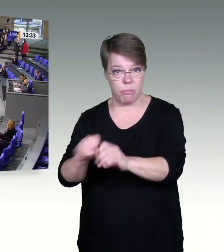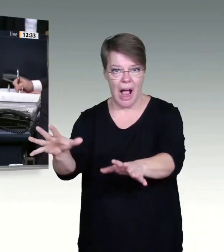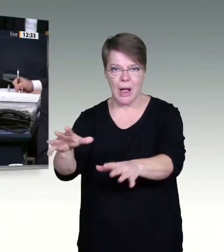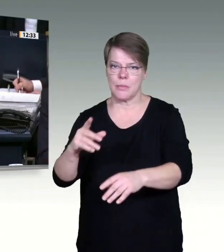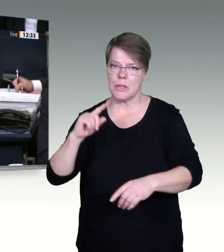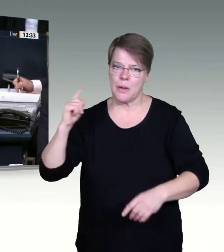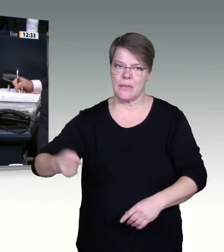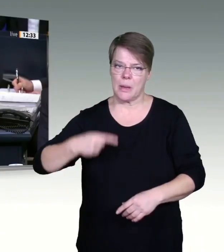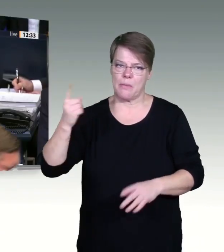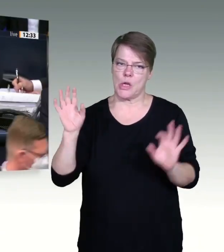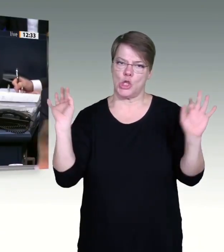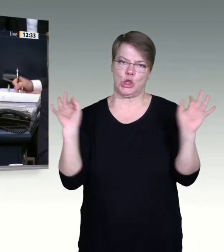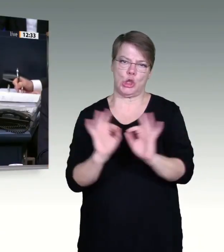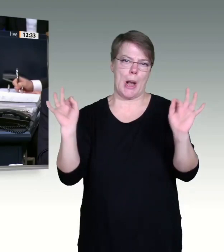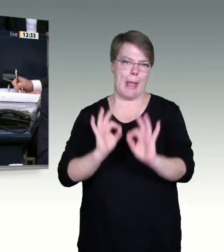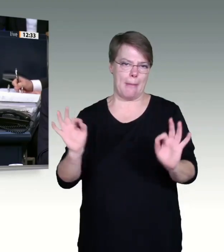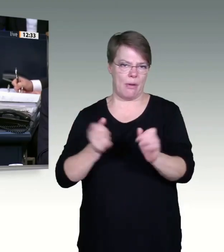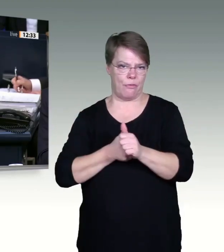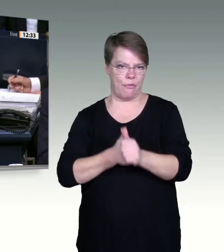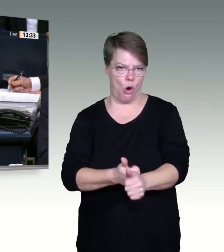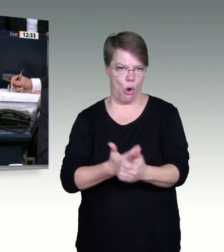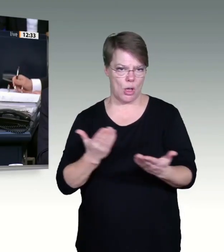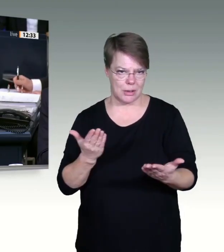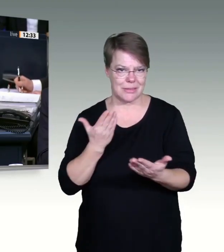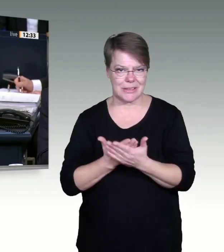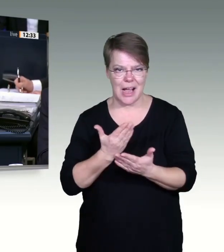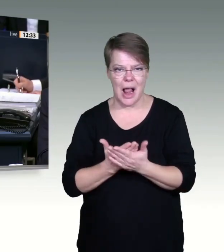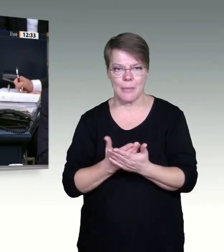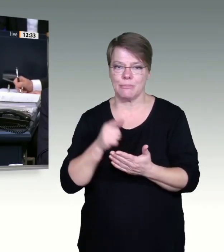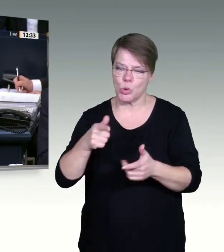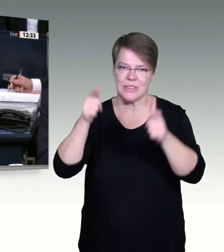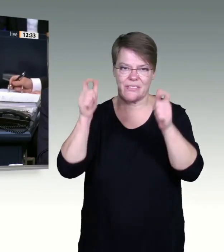Nächste Rednerin ist für die AfD-Fraktion Frau Dr. Alice Weidel.